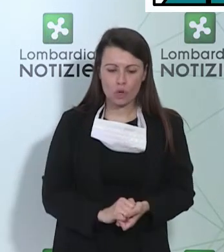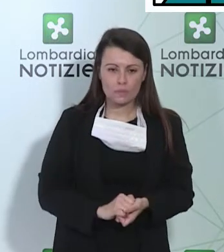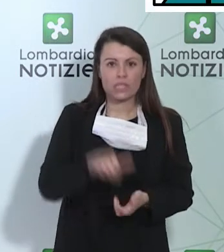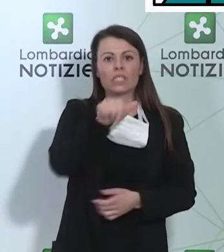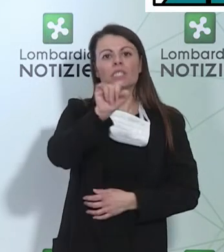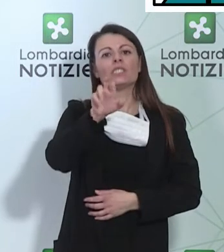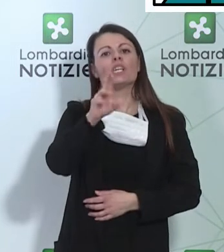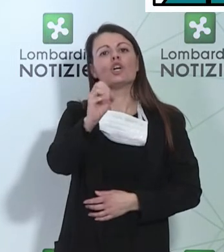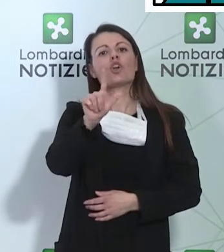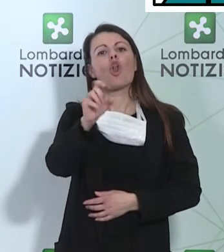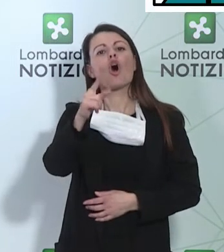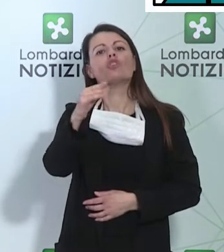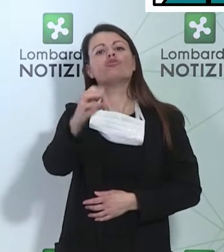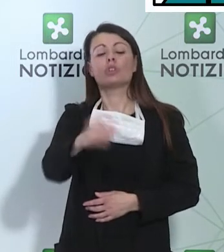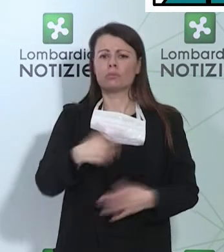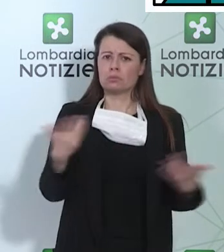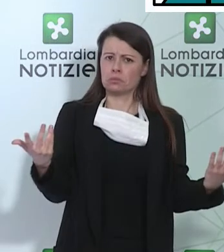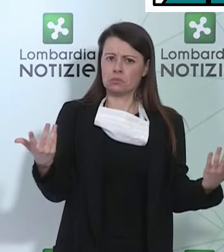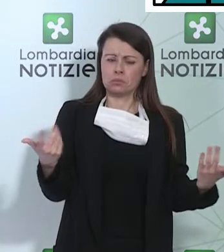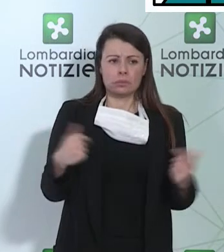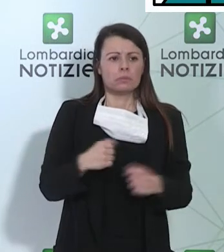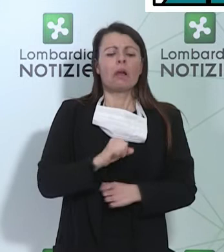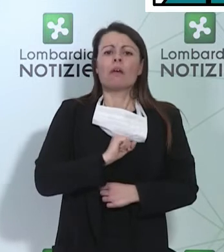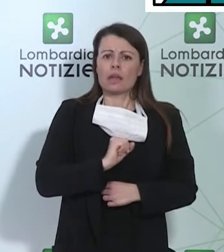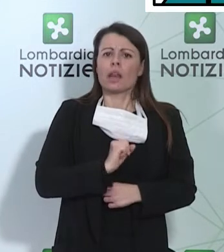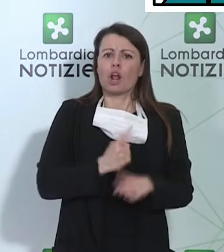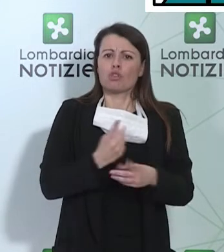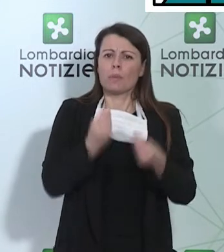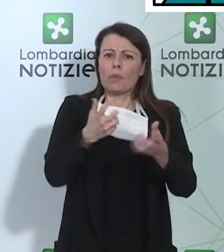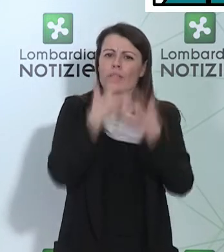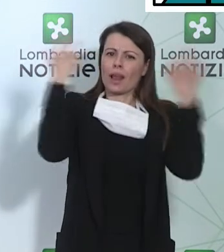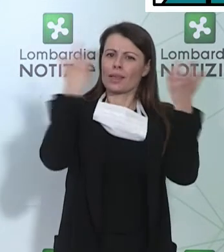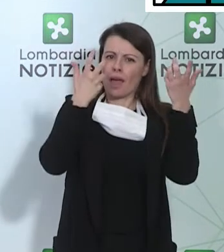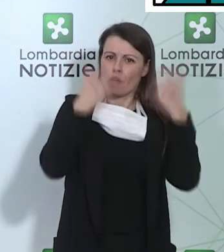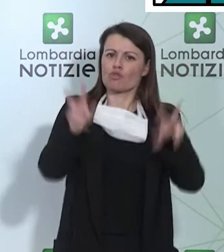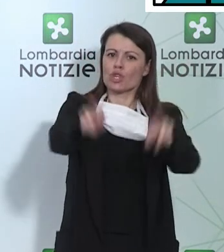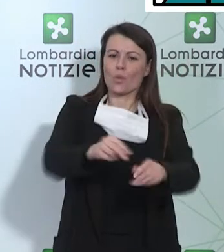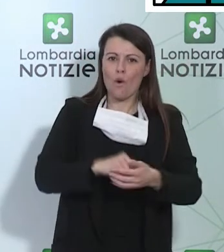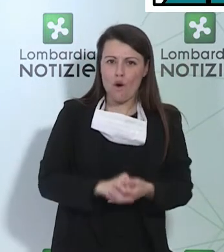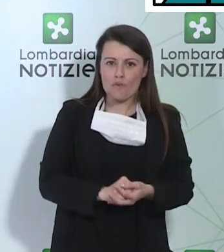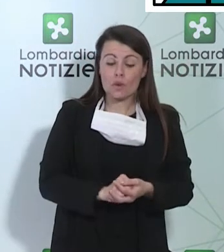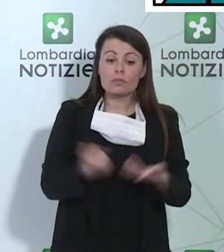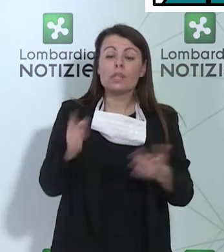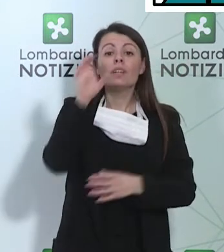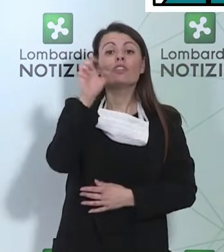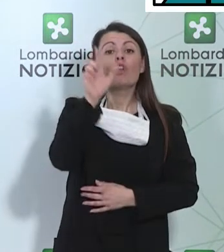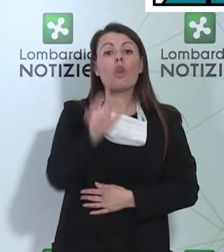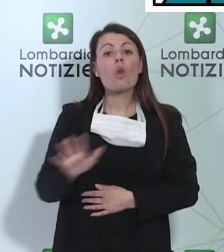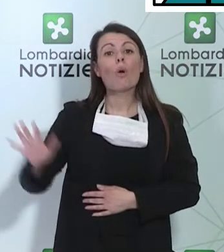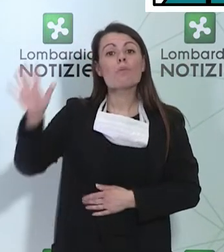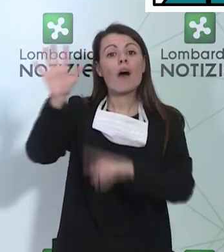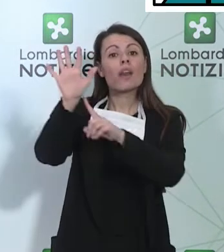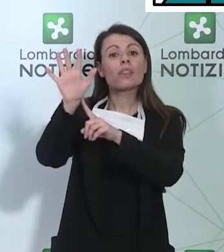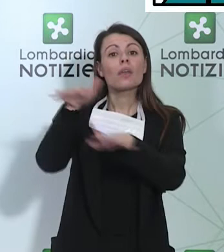chiarire una volta di più che la regione Lombardia si muove nel rispetto della